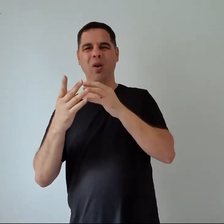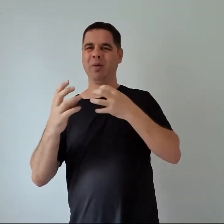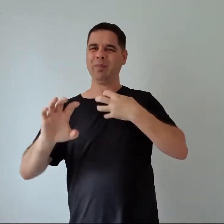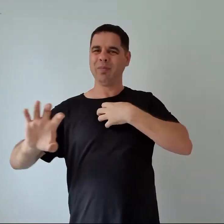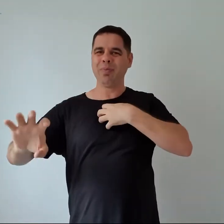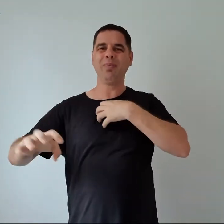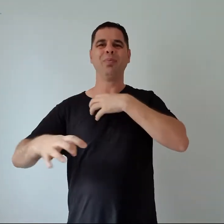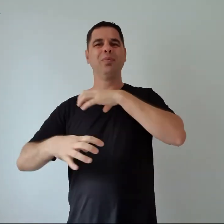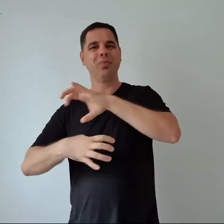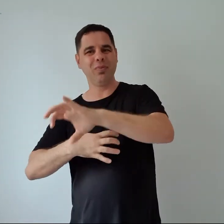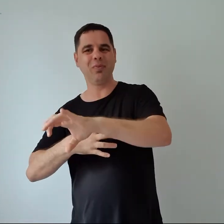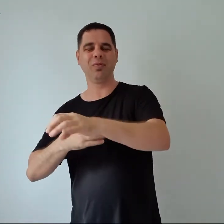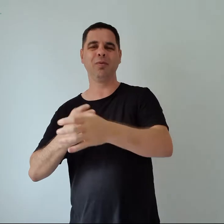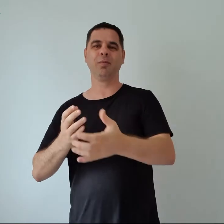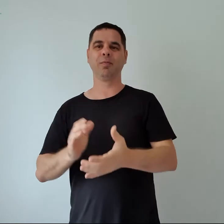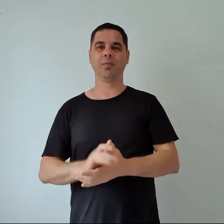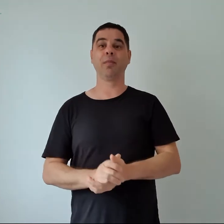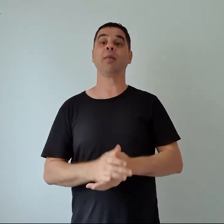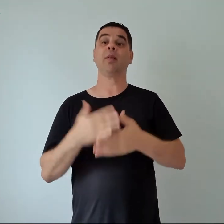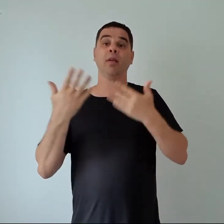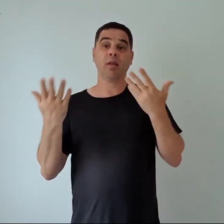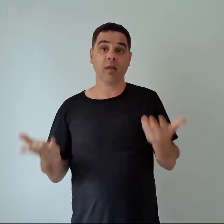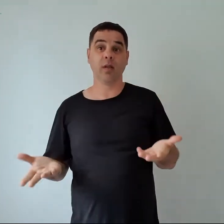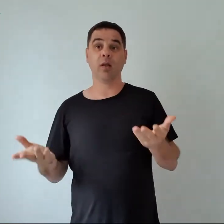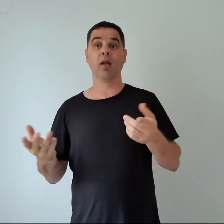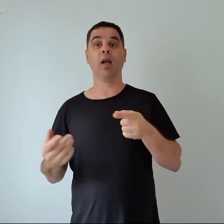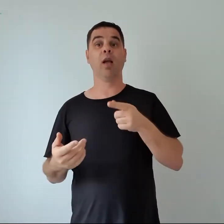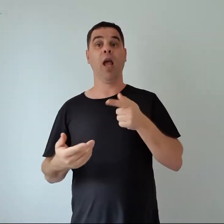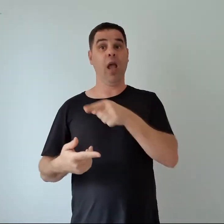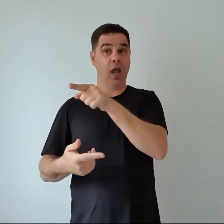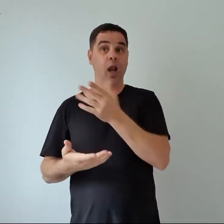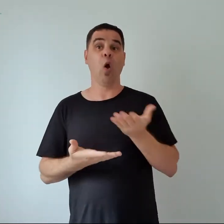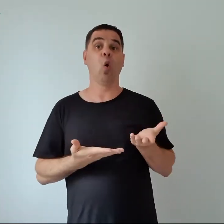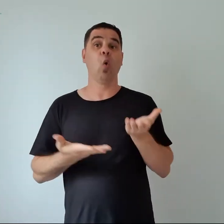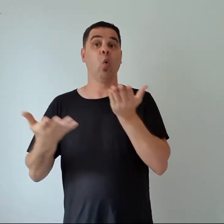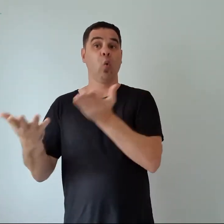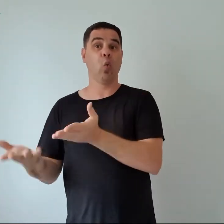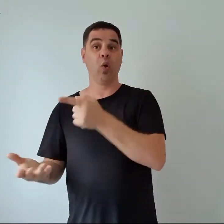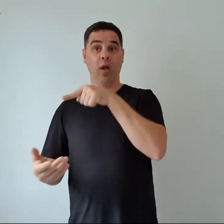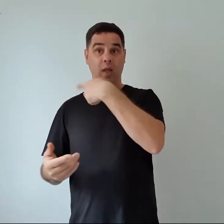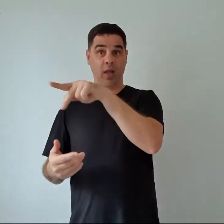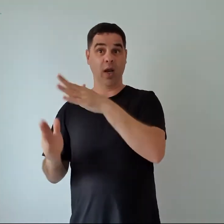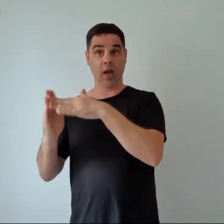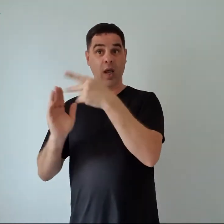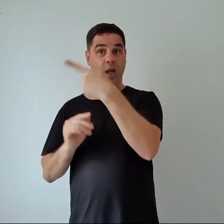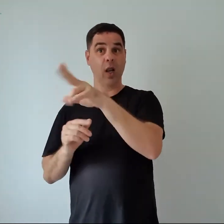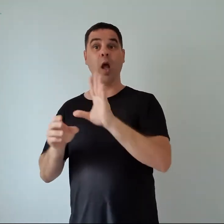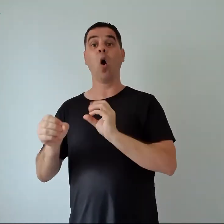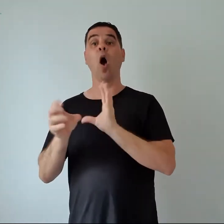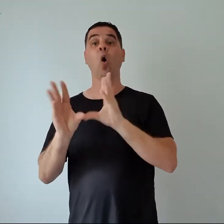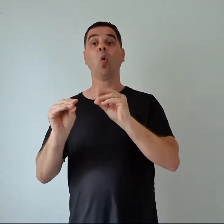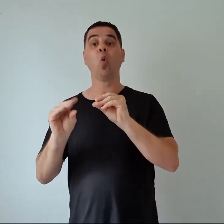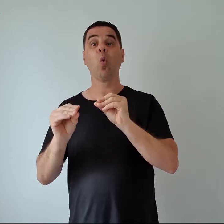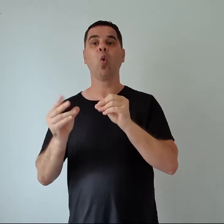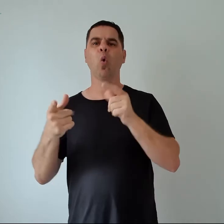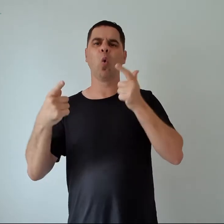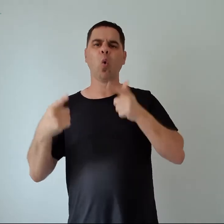língua. Assim, nós fomos convidados para ir à sua casa à noite. Um antigo salão de